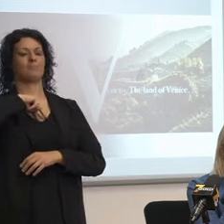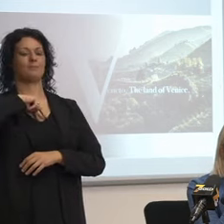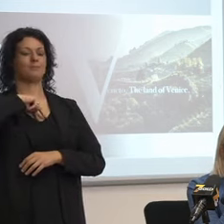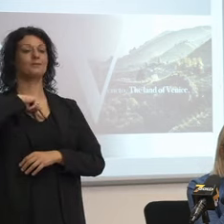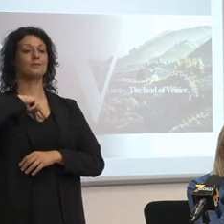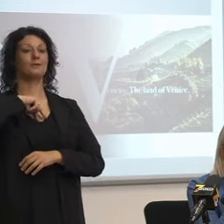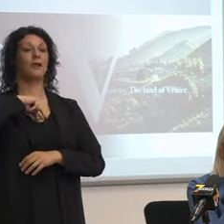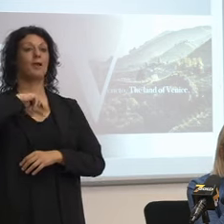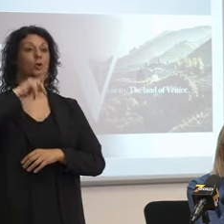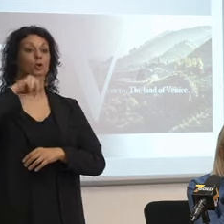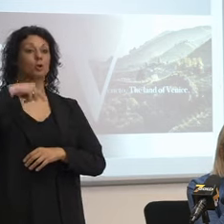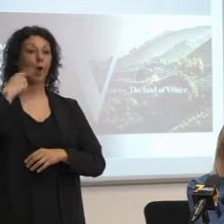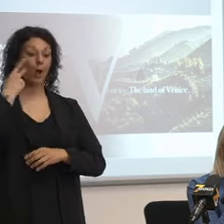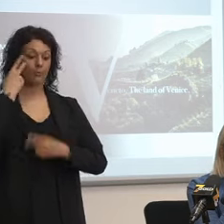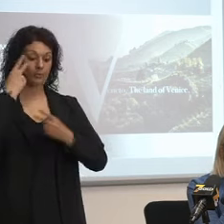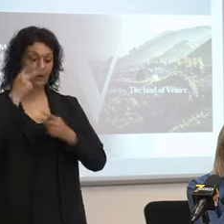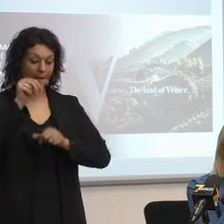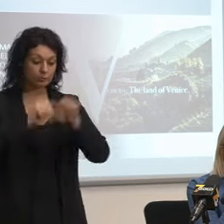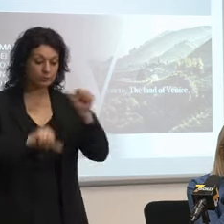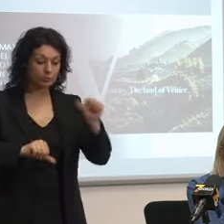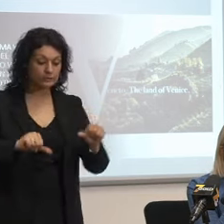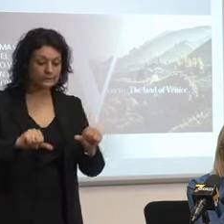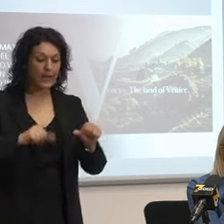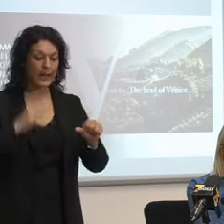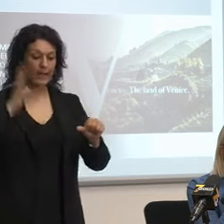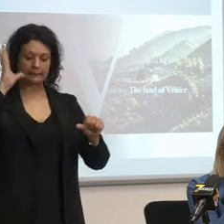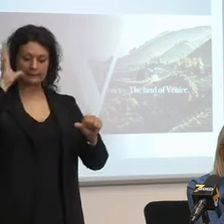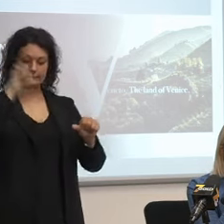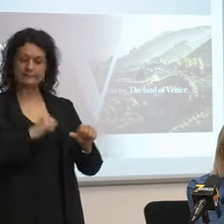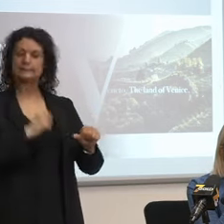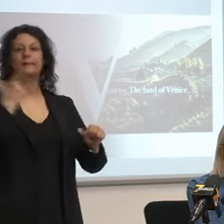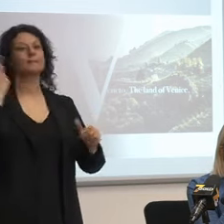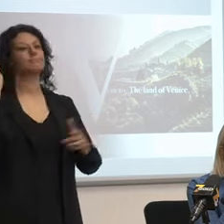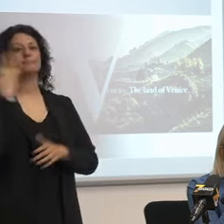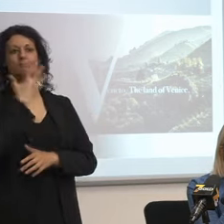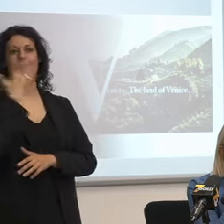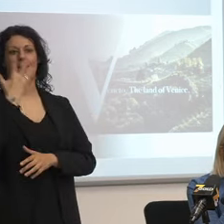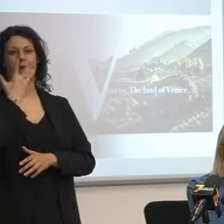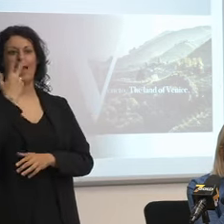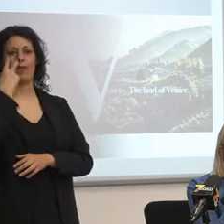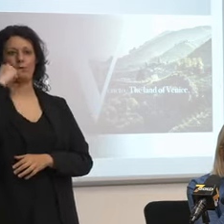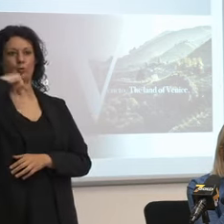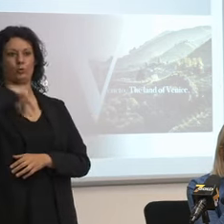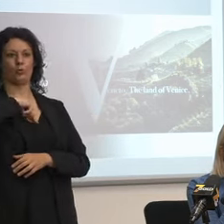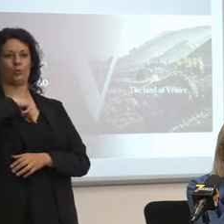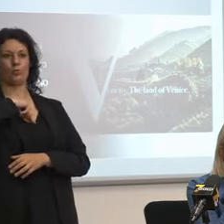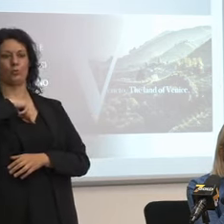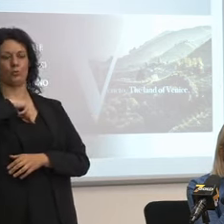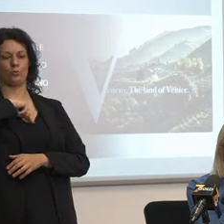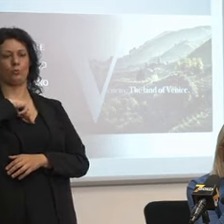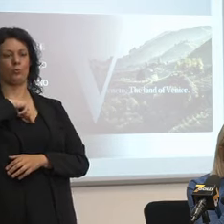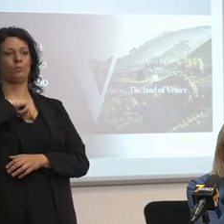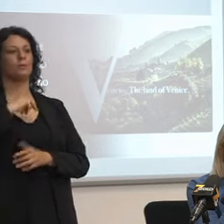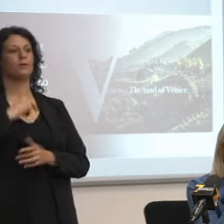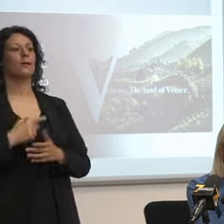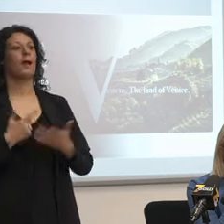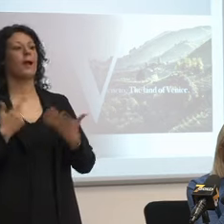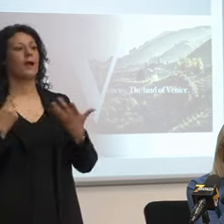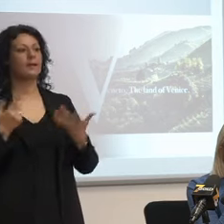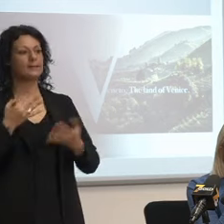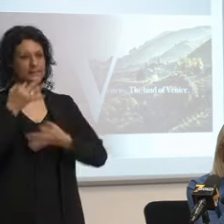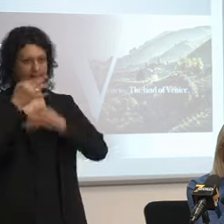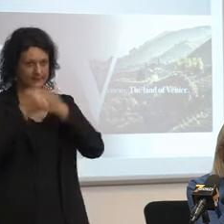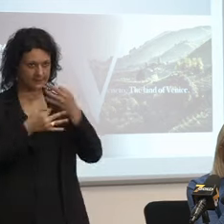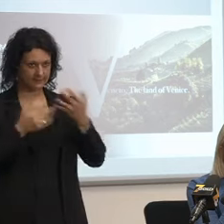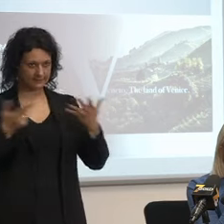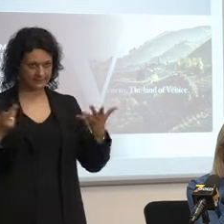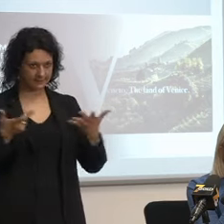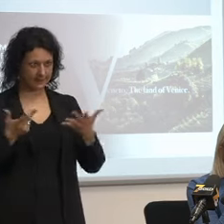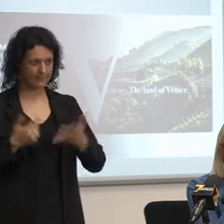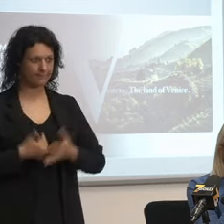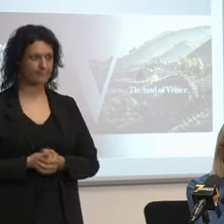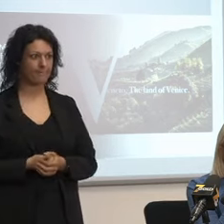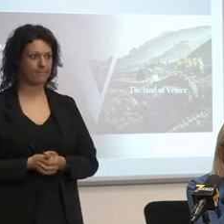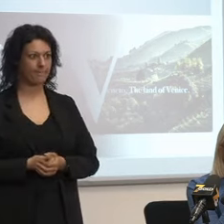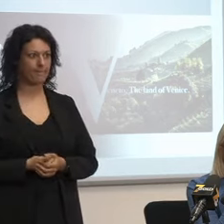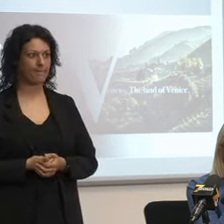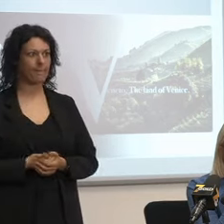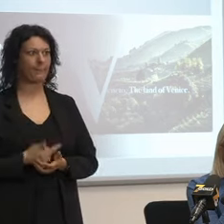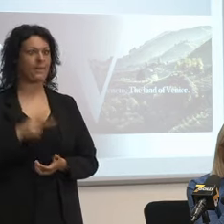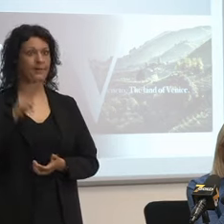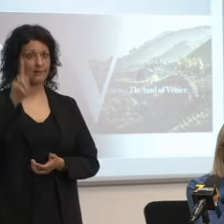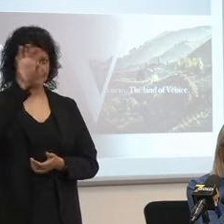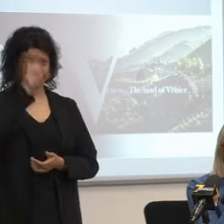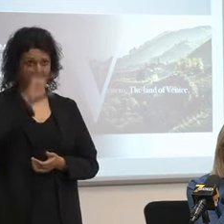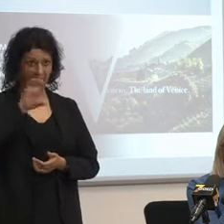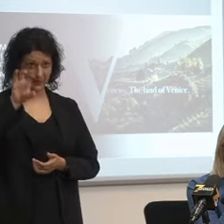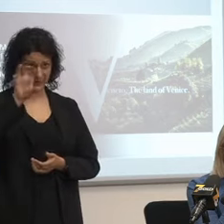rivelata più nociva che altro allora in base a questa cosa vuol dire che cosa vuol dire che il veneto delle